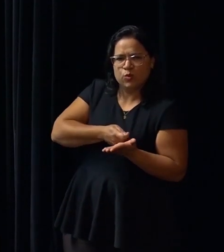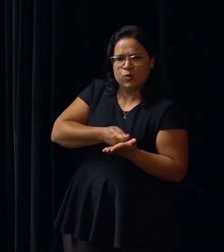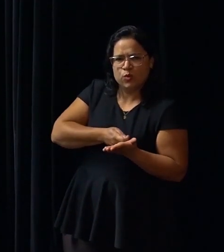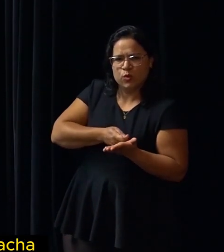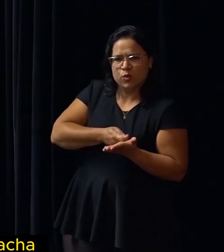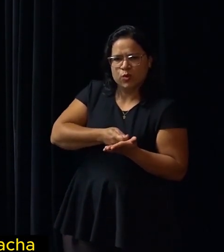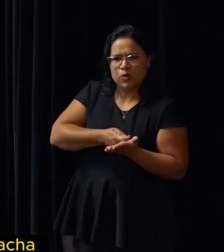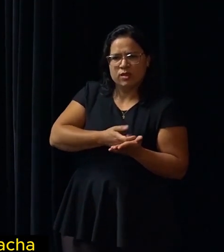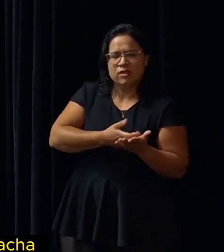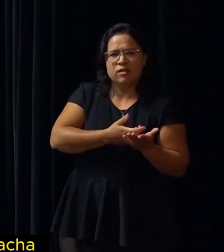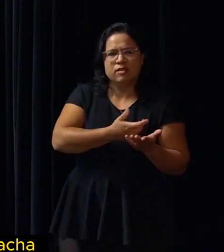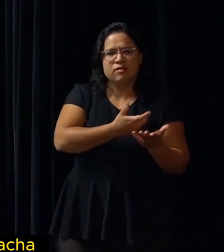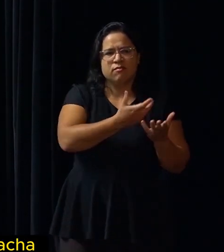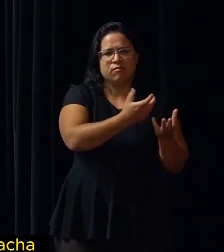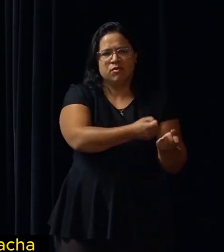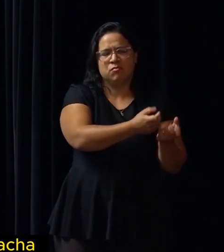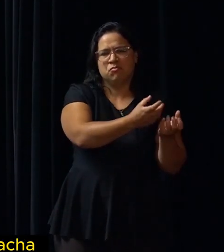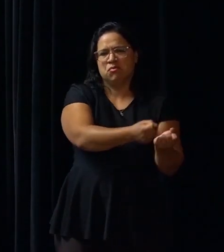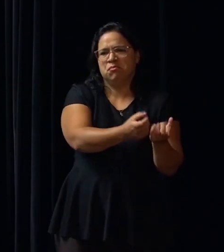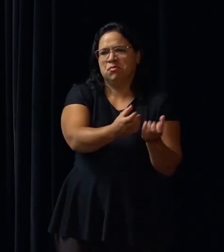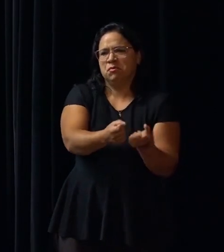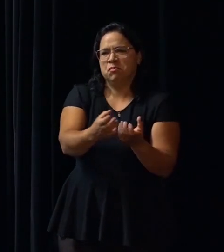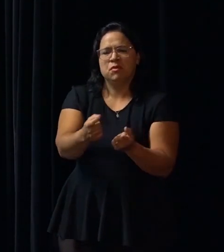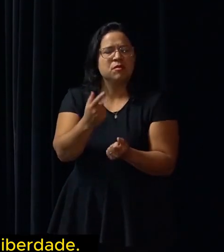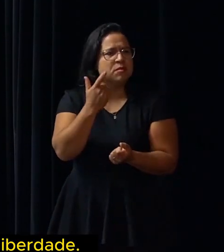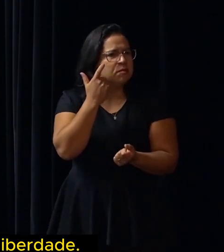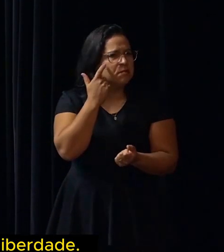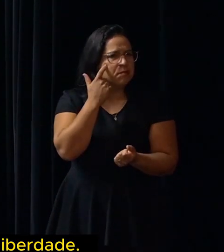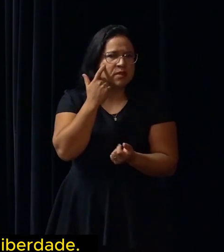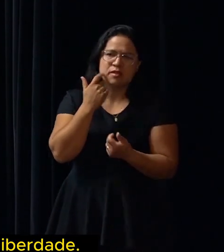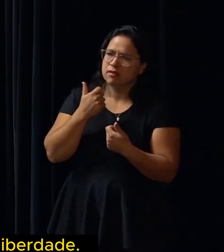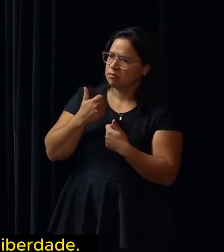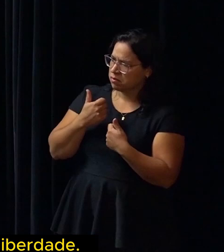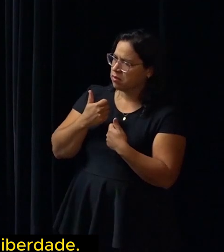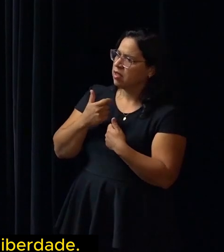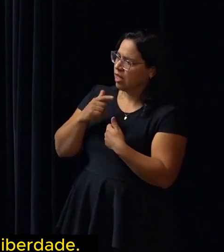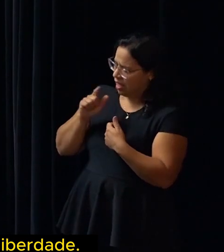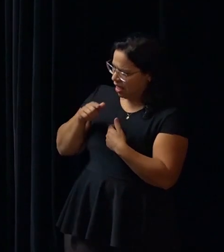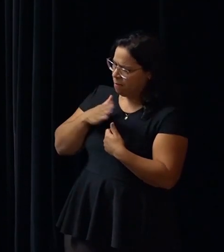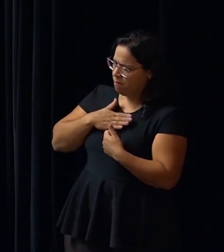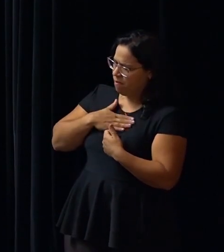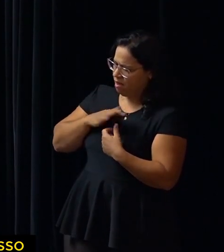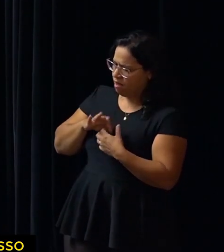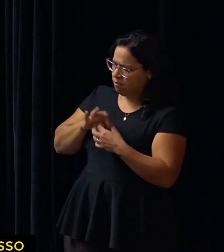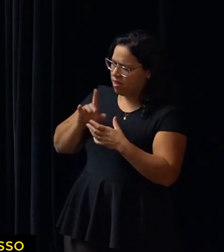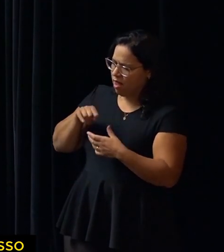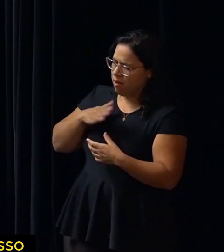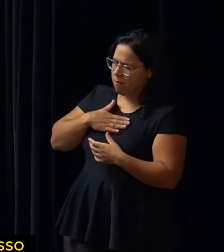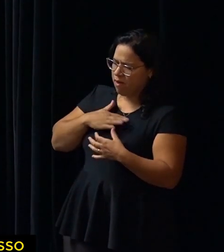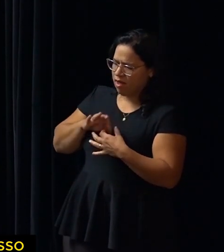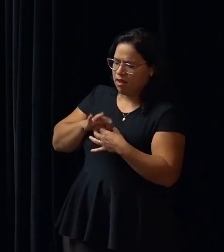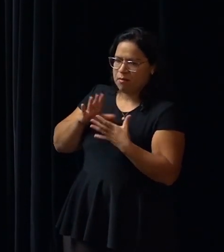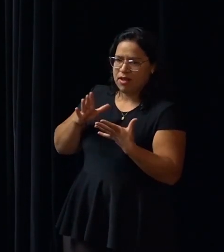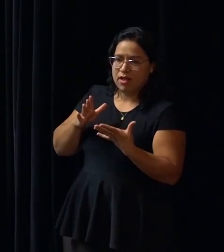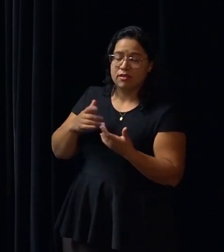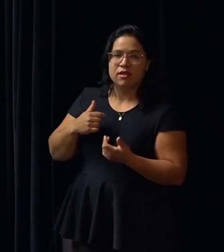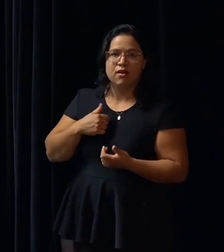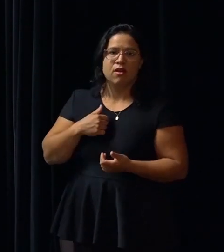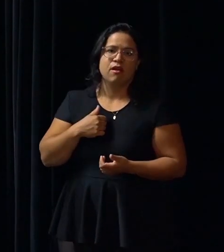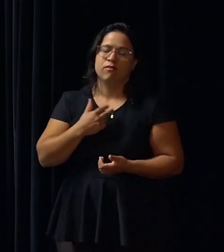anuência que aquela pessoa acha que é o exercício da sua liberdade. E como eu não posso